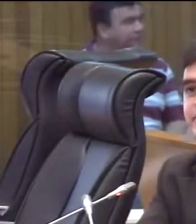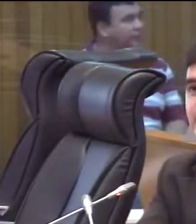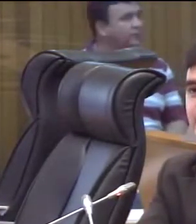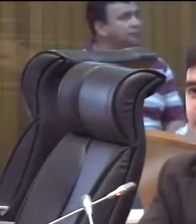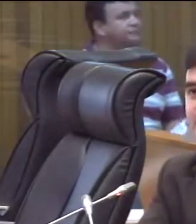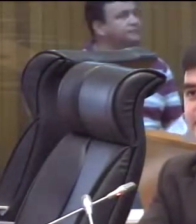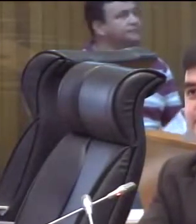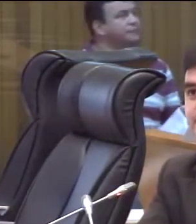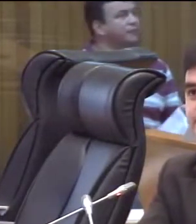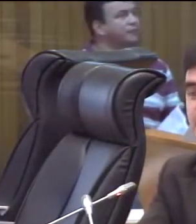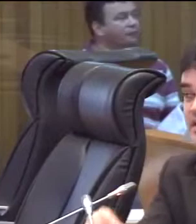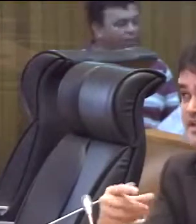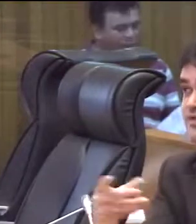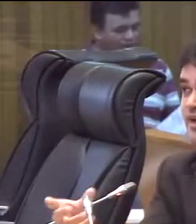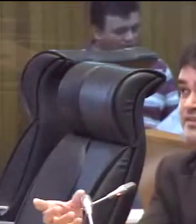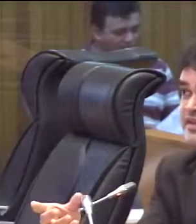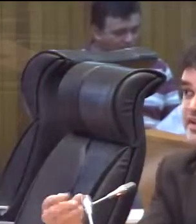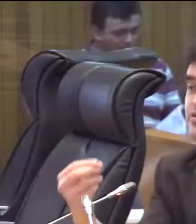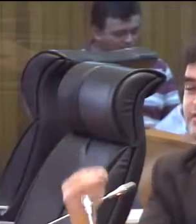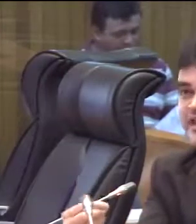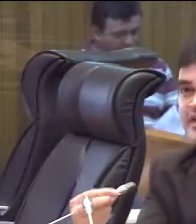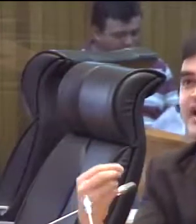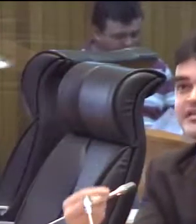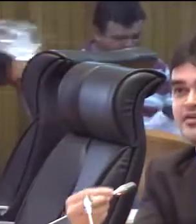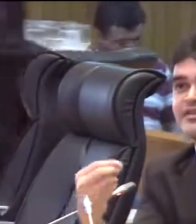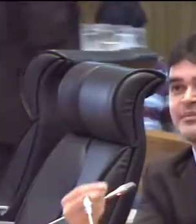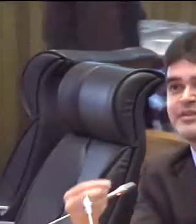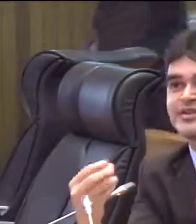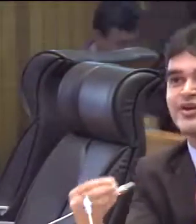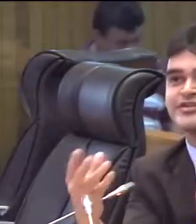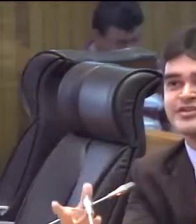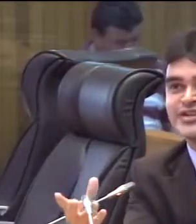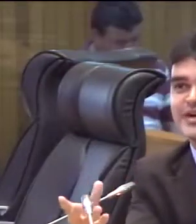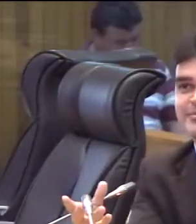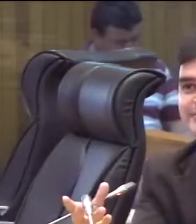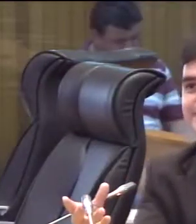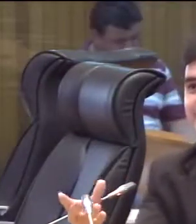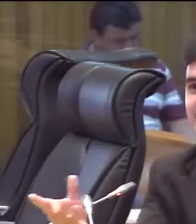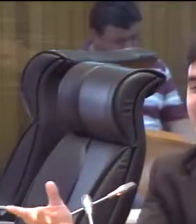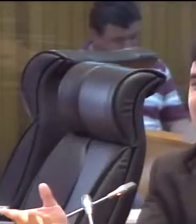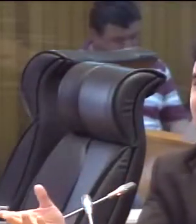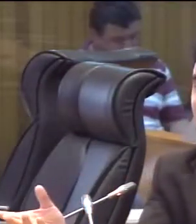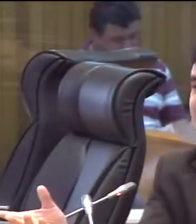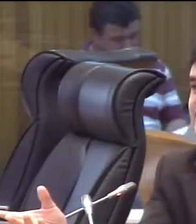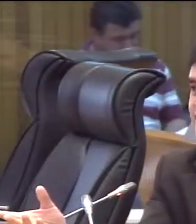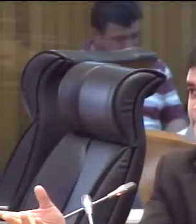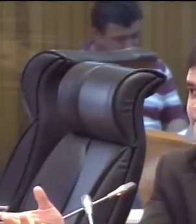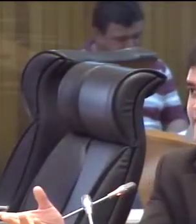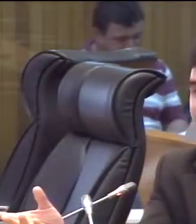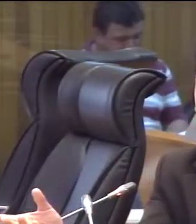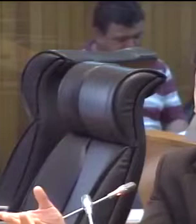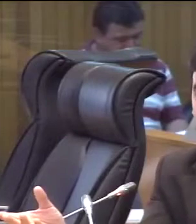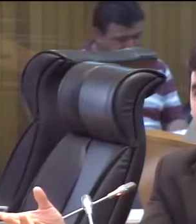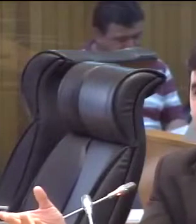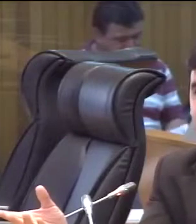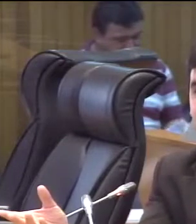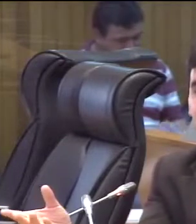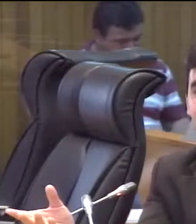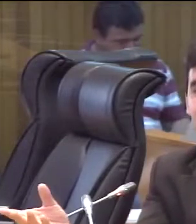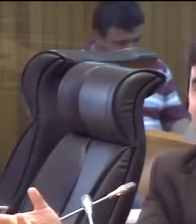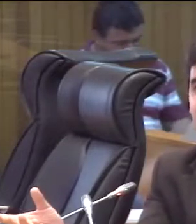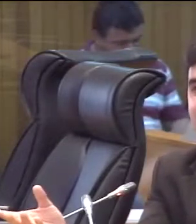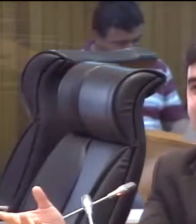ao ensino superior no Maranhão. Tanto é assim que não consegue gastar o orçamento que nós destinamos. A Assembleia destinou para o ensino